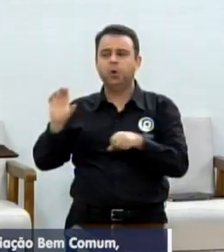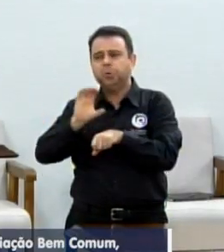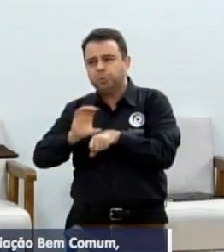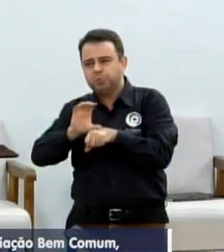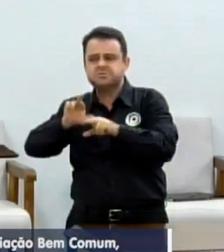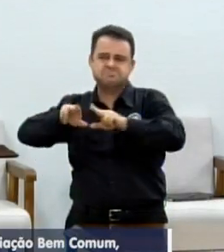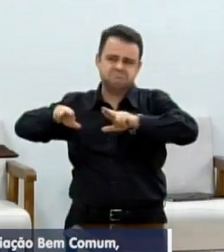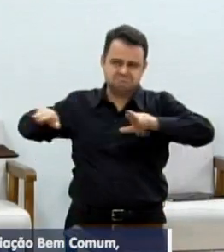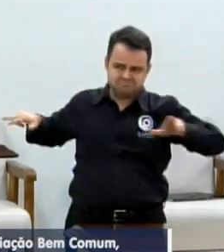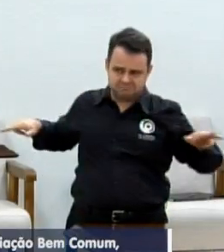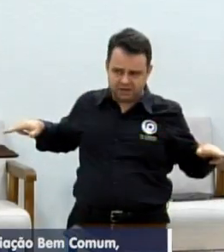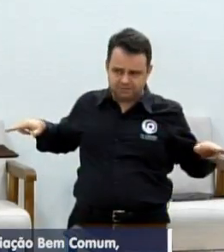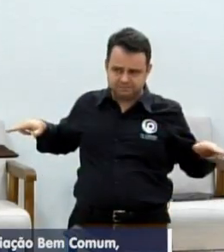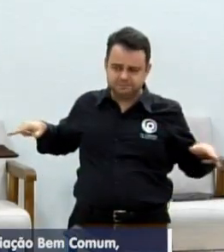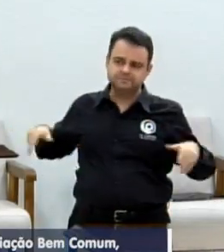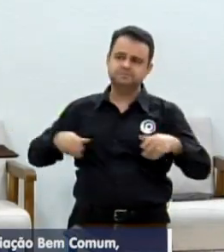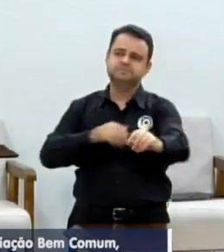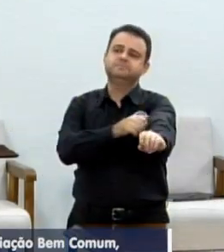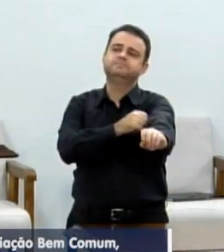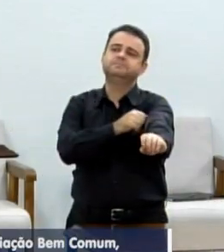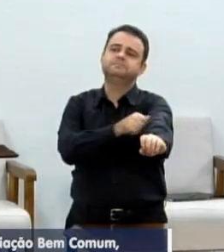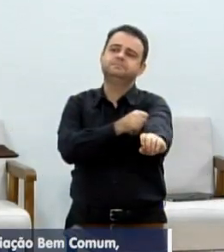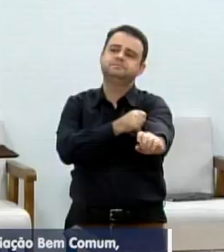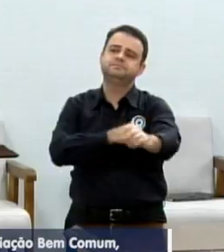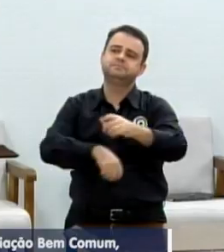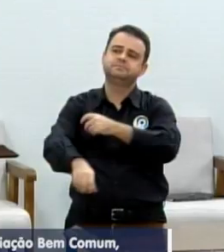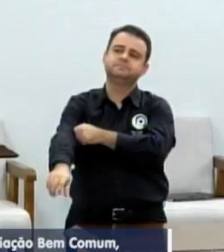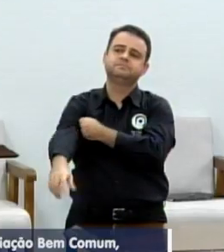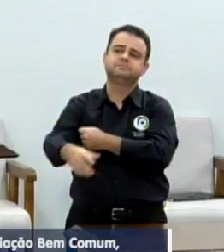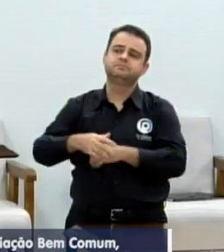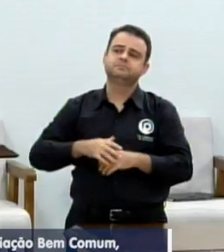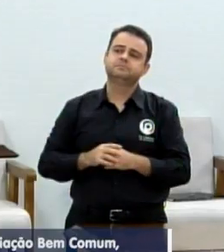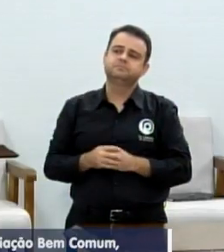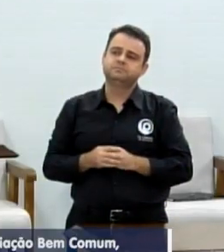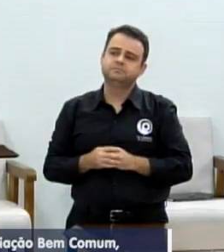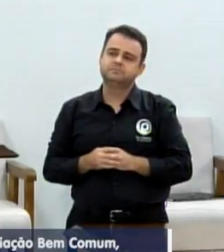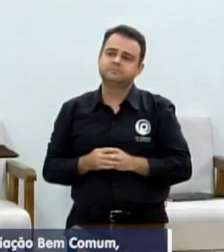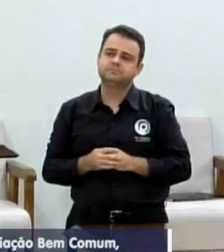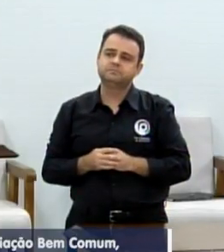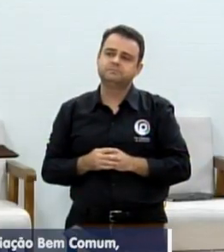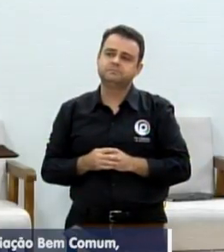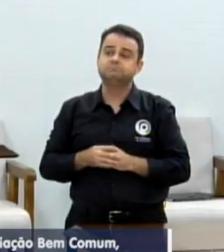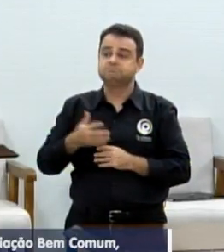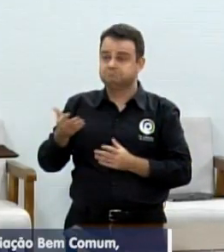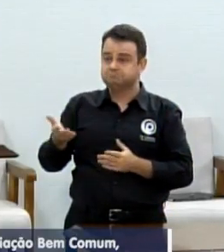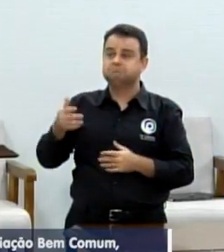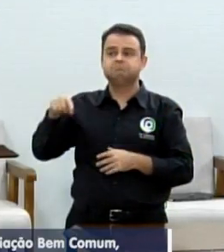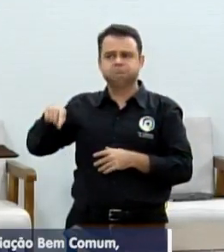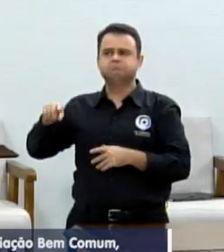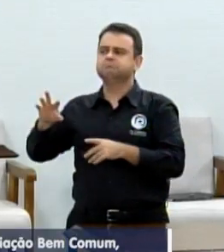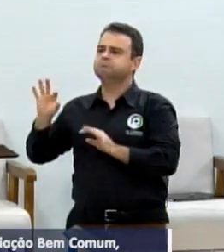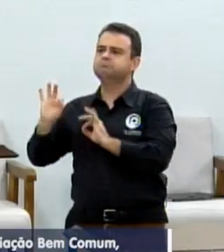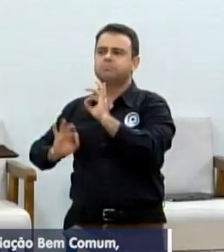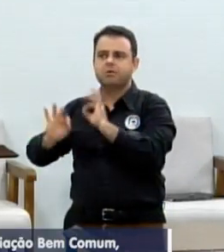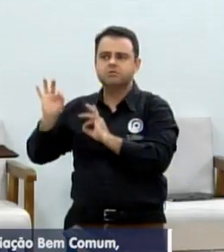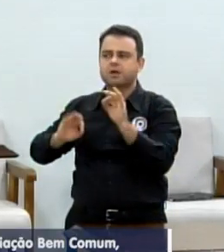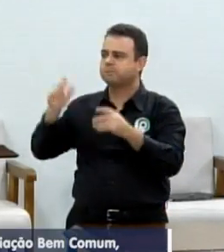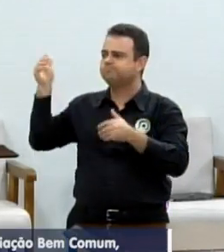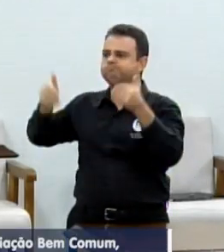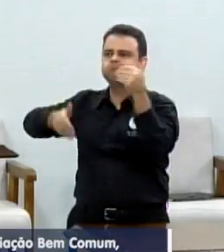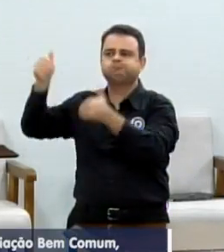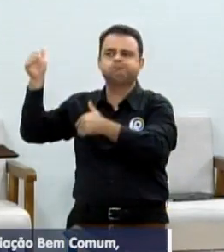como o projeto é bem desenvolvido, que o nosso índice de reincidência é menos de